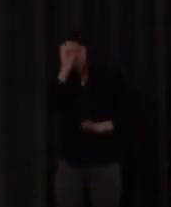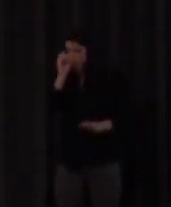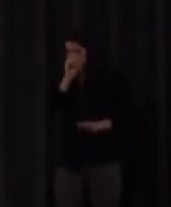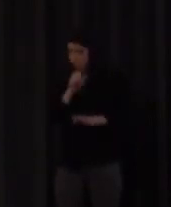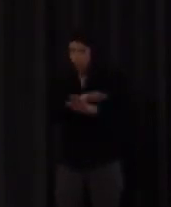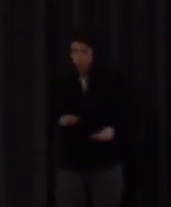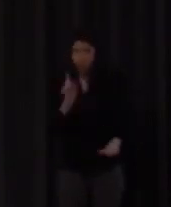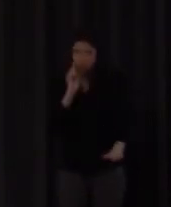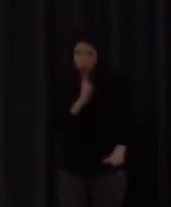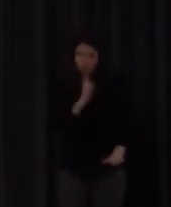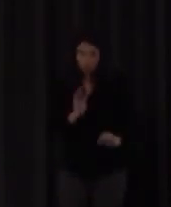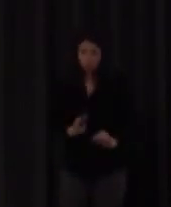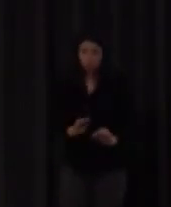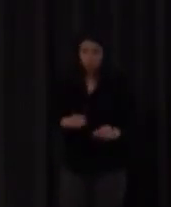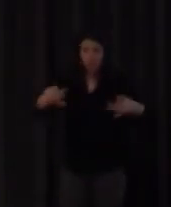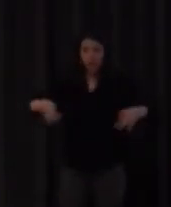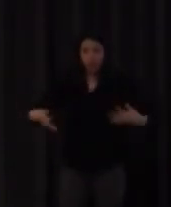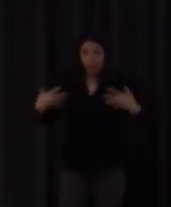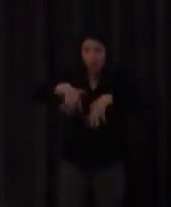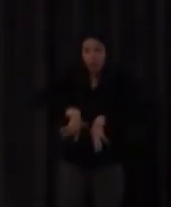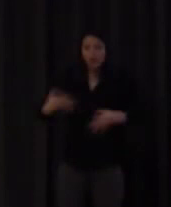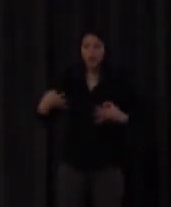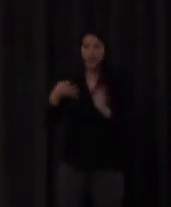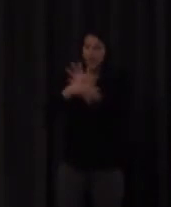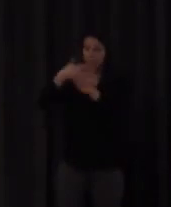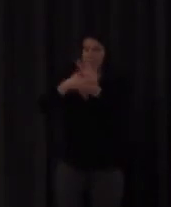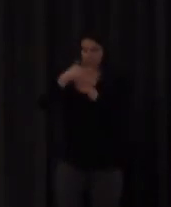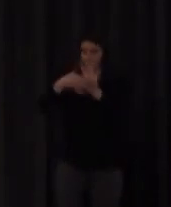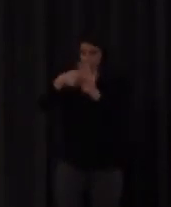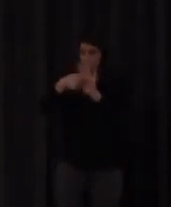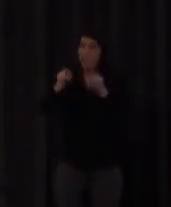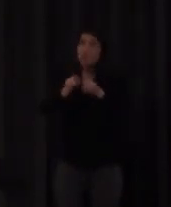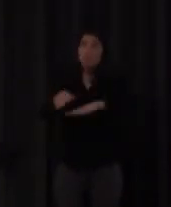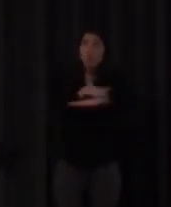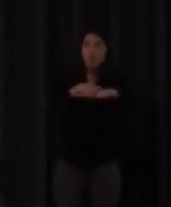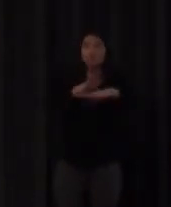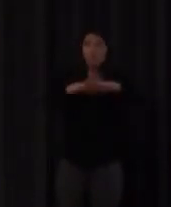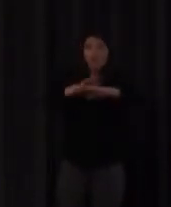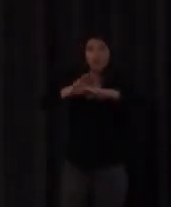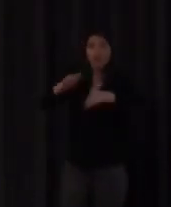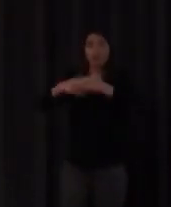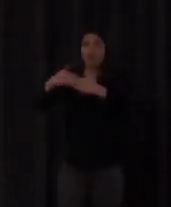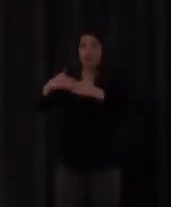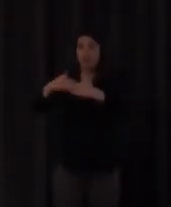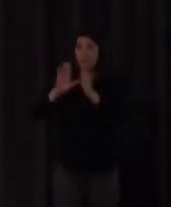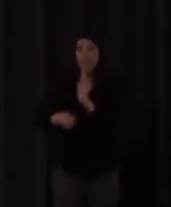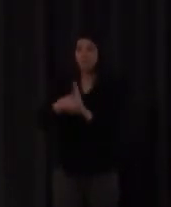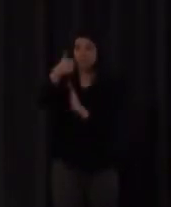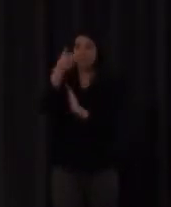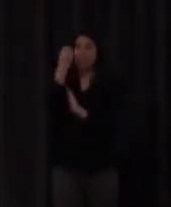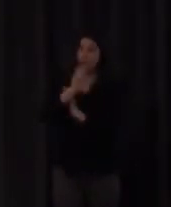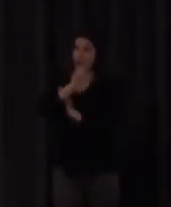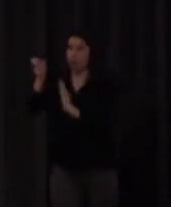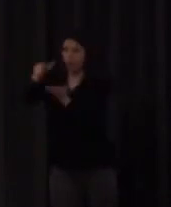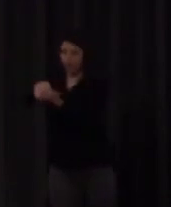través de la lengua de signos que sentaría unas bases para otra lengua posterior a la que ahí hemos denominado por puro formalismo